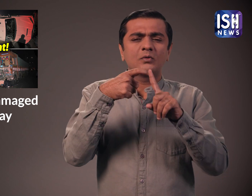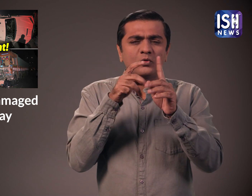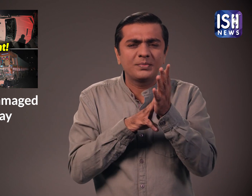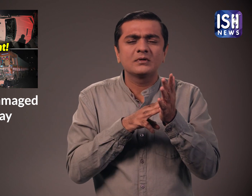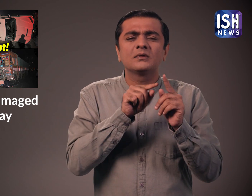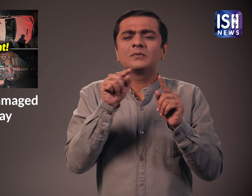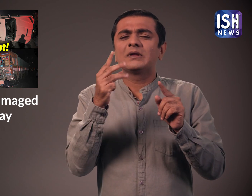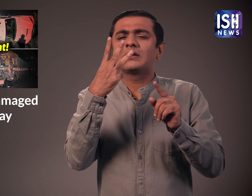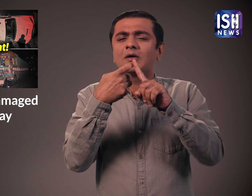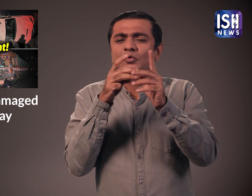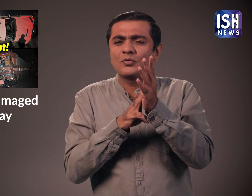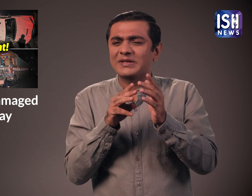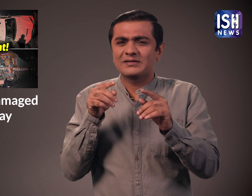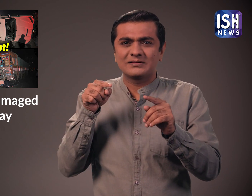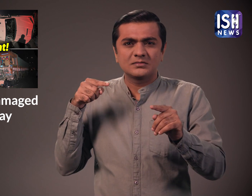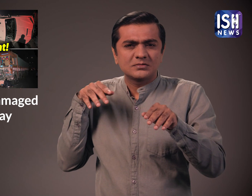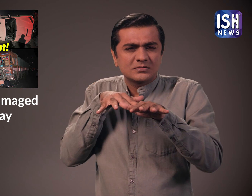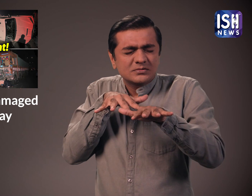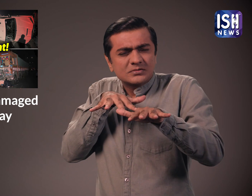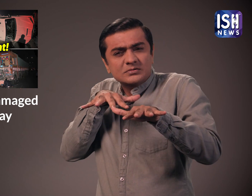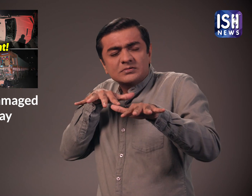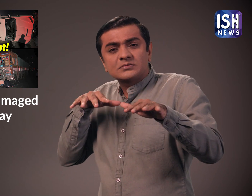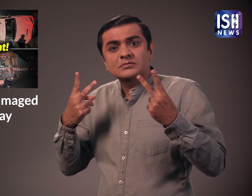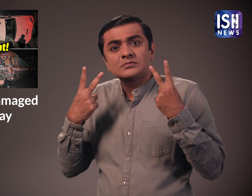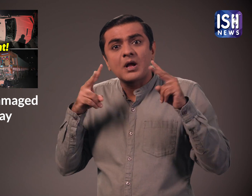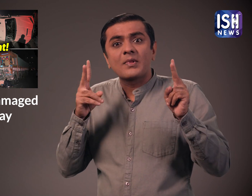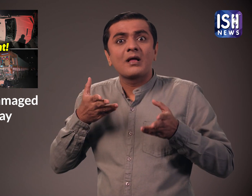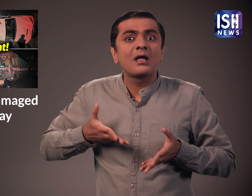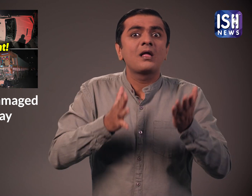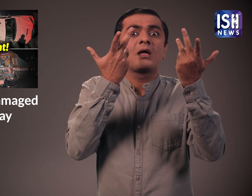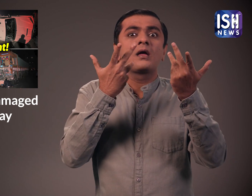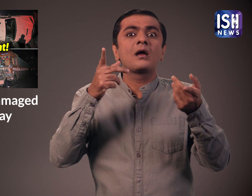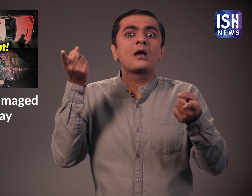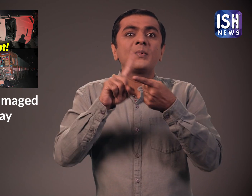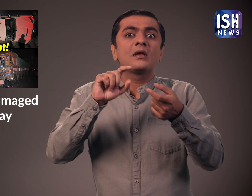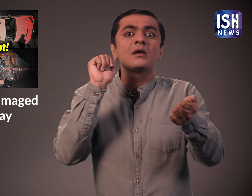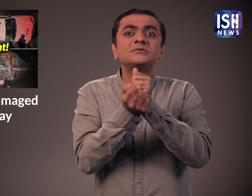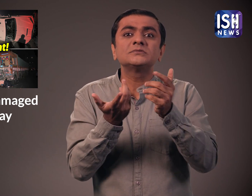पर कुछ किलोमीटर लंबा ट्राफिक जाम लग गया